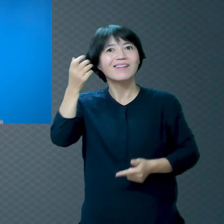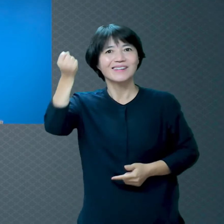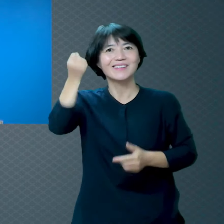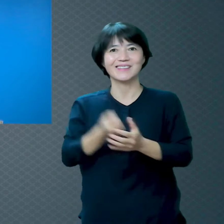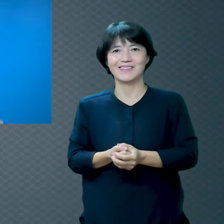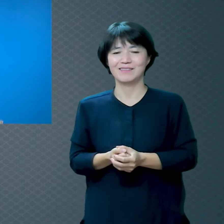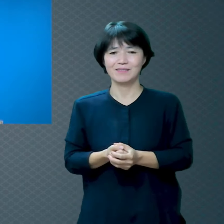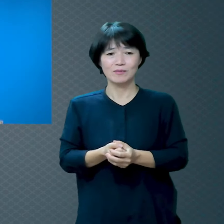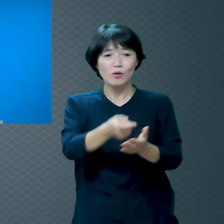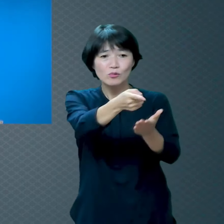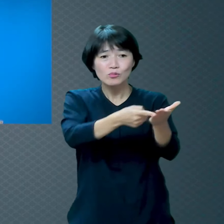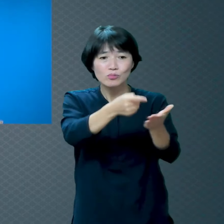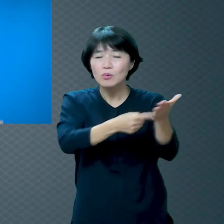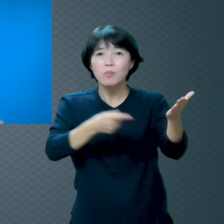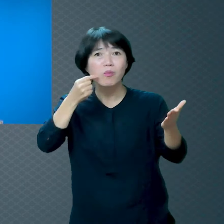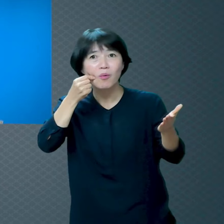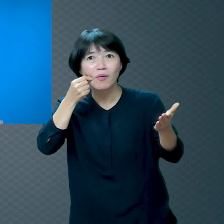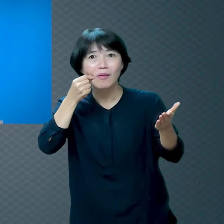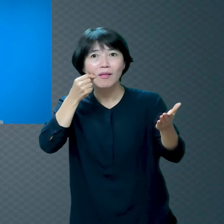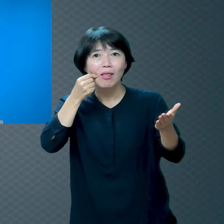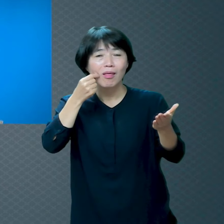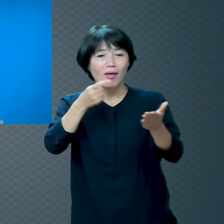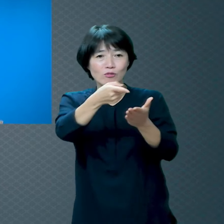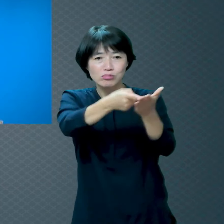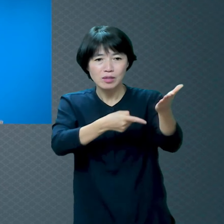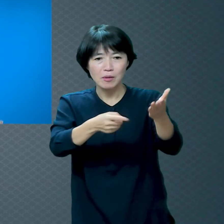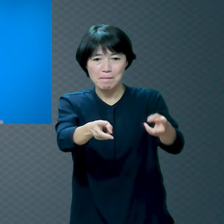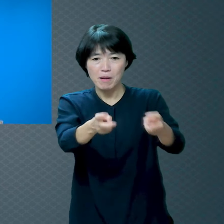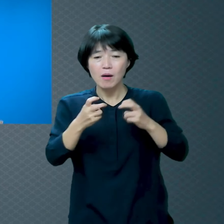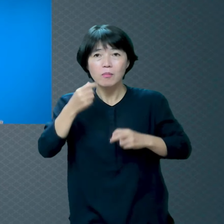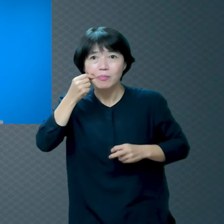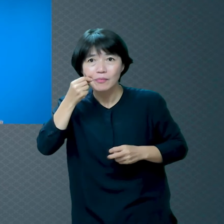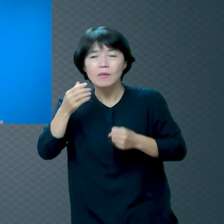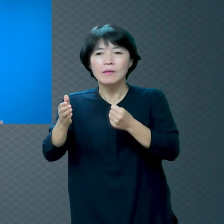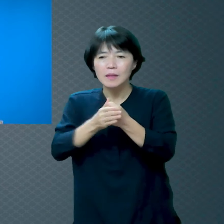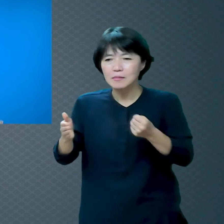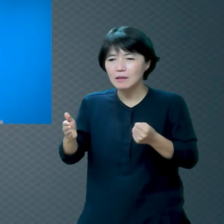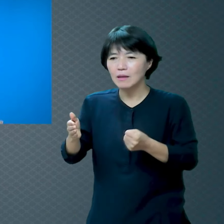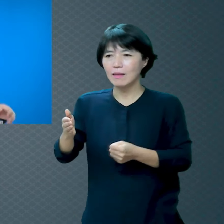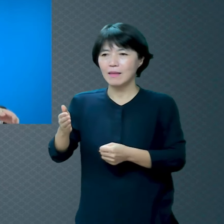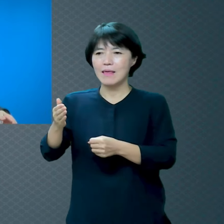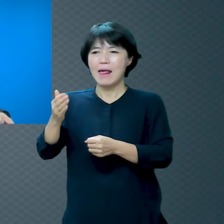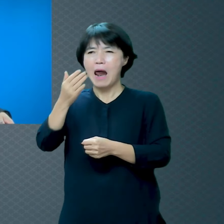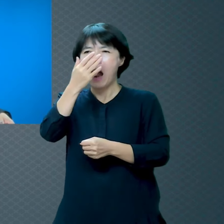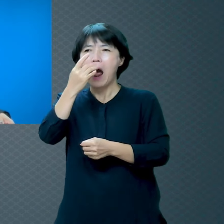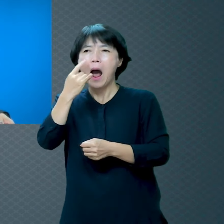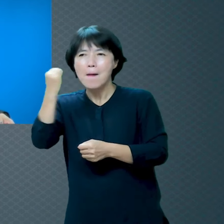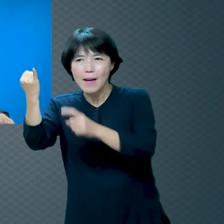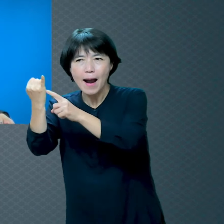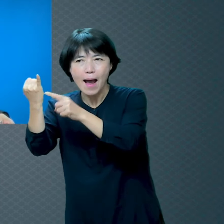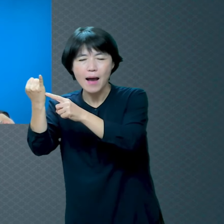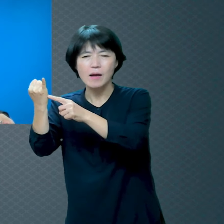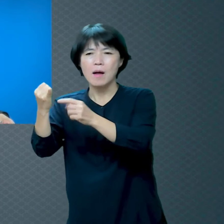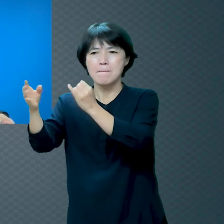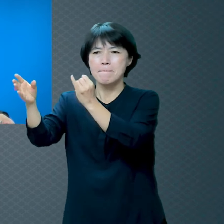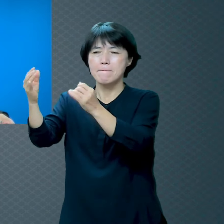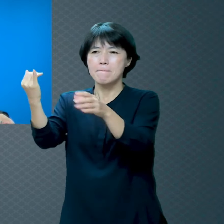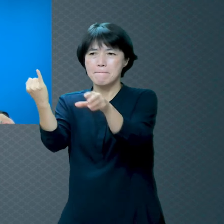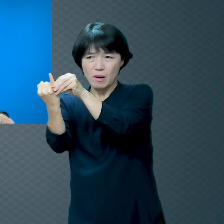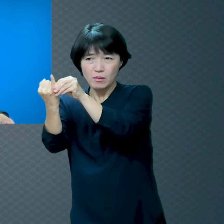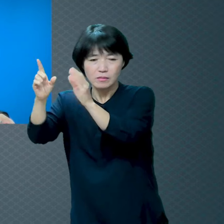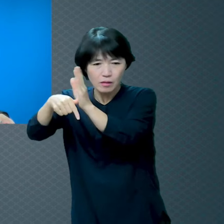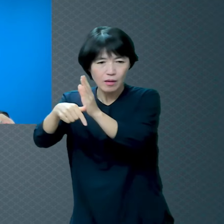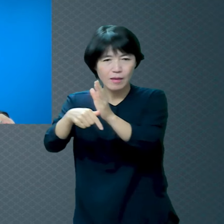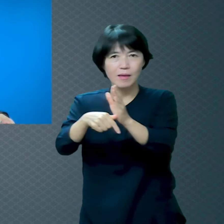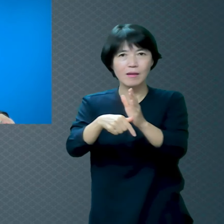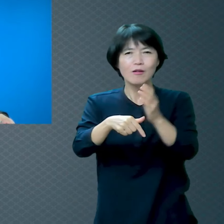수술을 제대로 할 수도 없고 그러니까 민간요법으로 누가 간장을 한 사발을